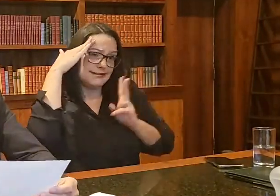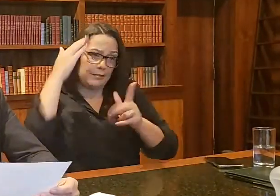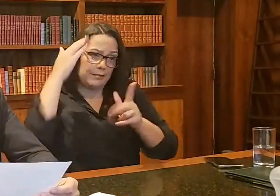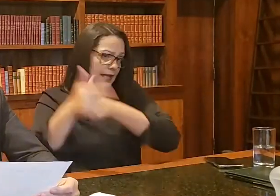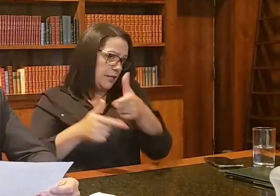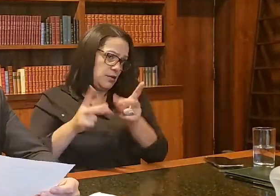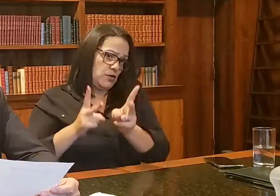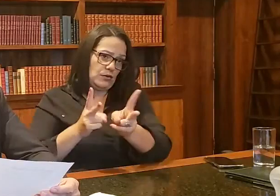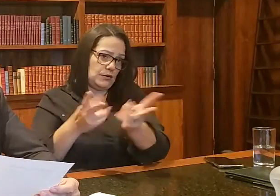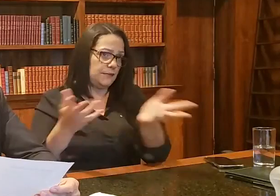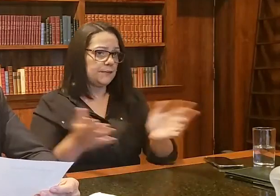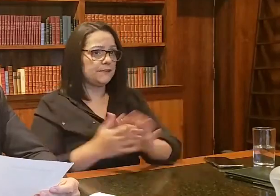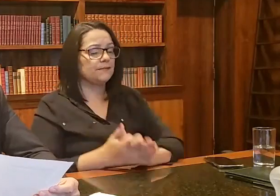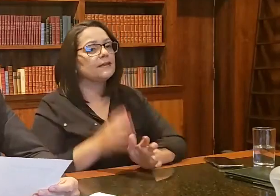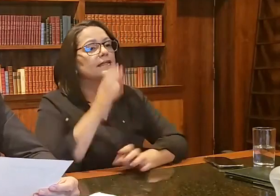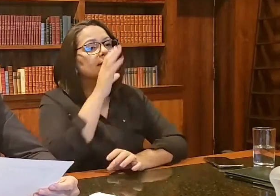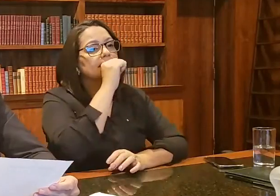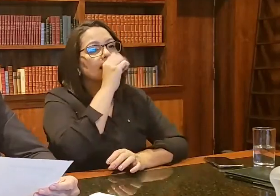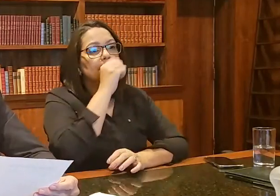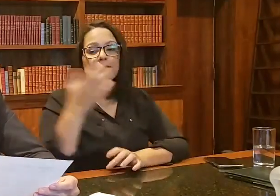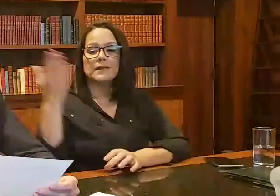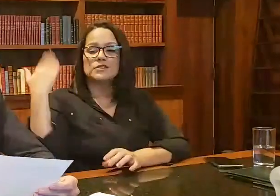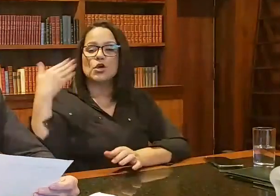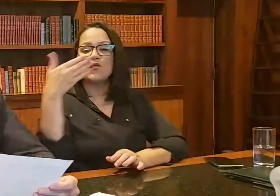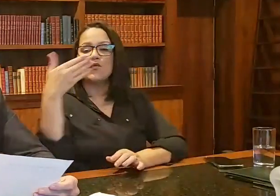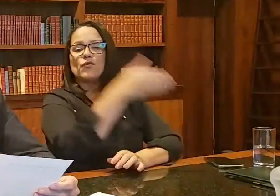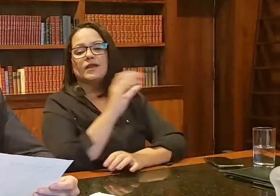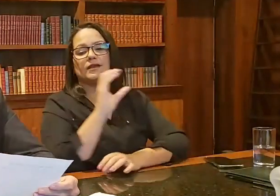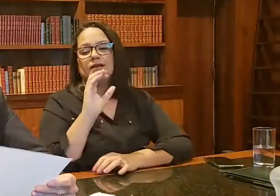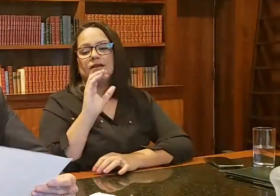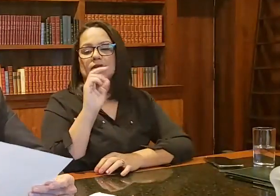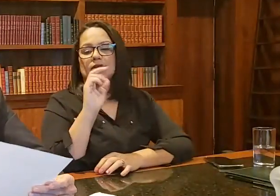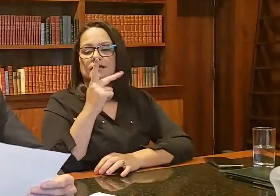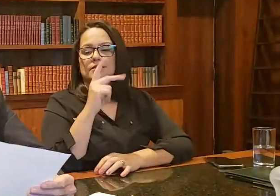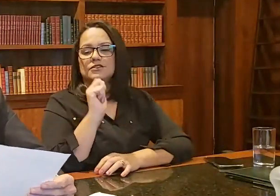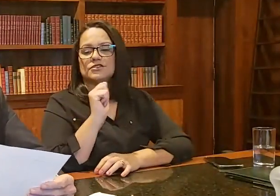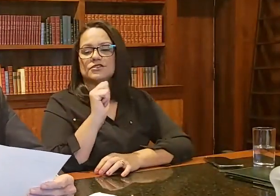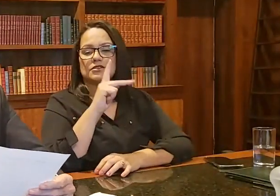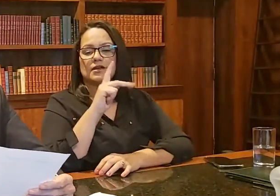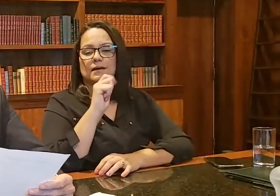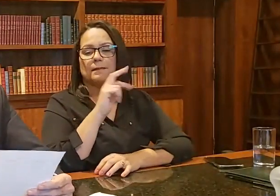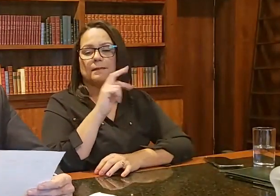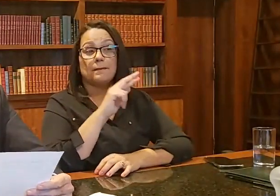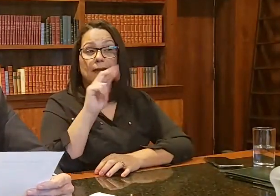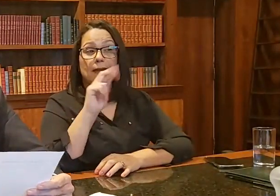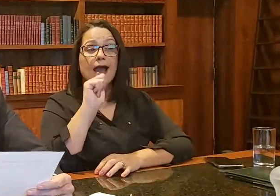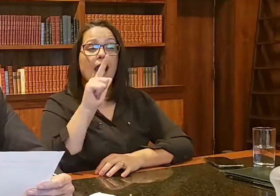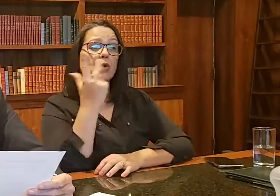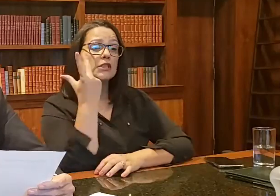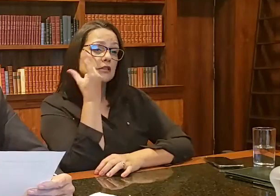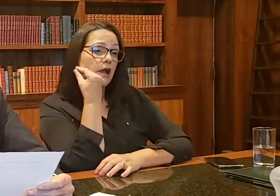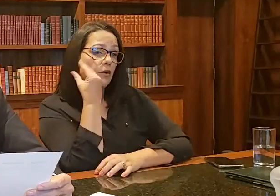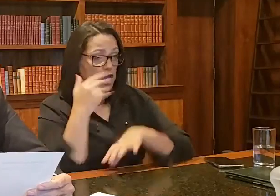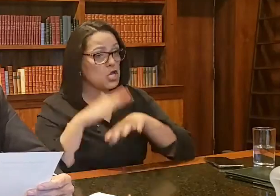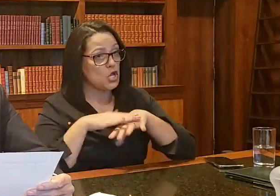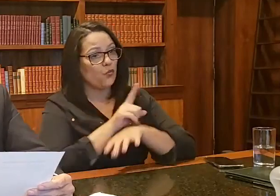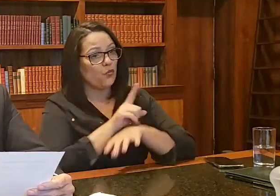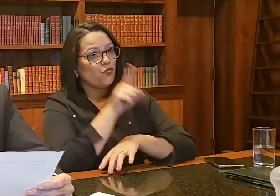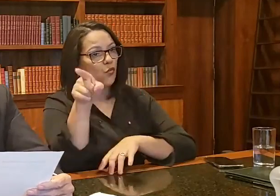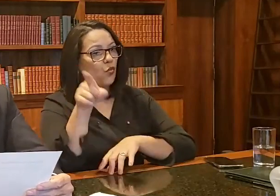No último sábado, eu estive na comunidade conhecida como Chaparral, aqui em Itaguatinga. Então, fui à imprensa, não fui atrás,